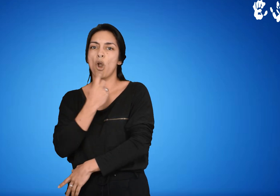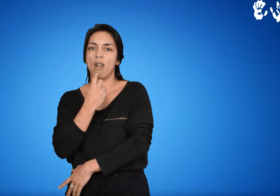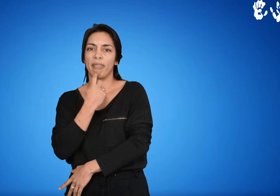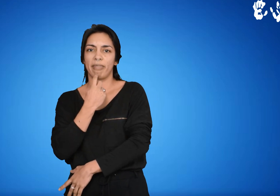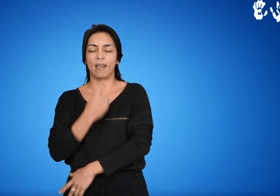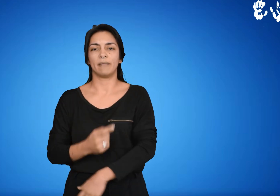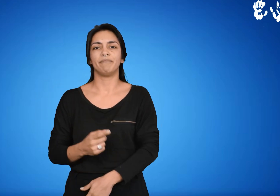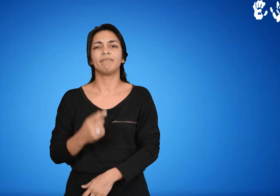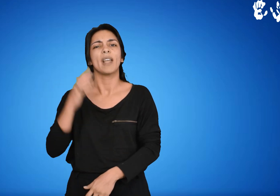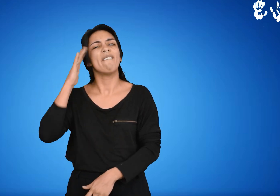-democracia sea el mismo.